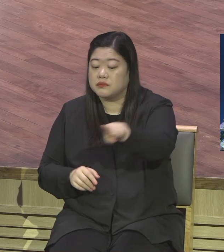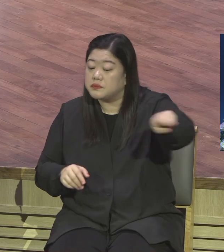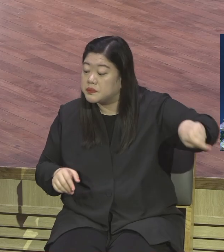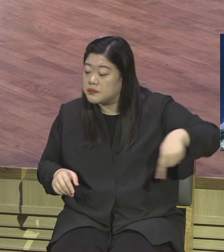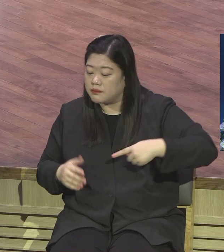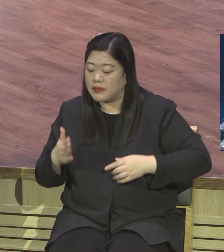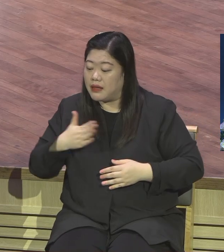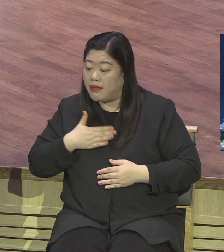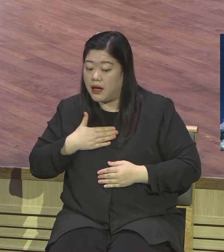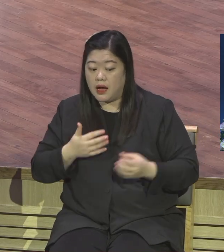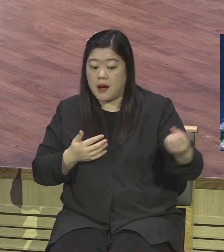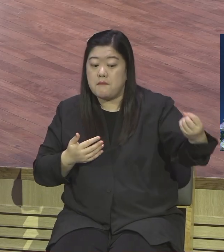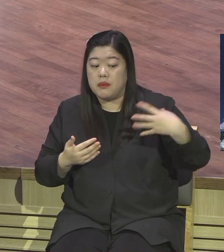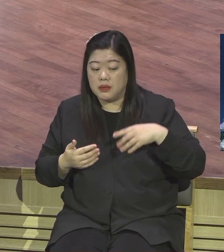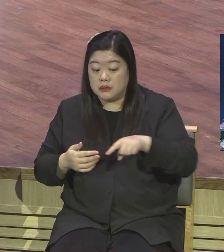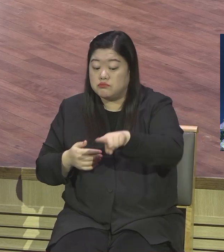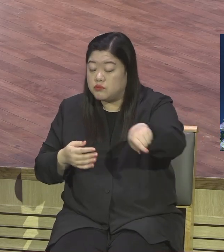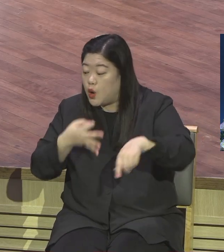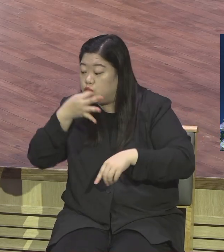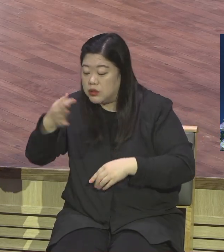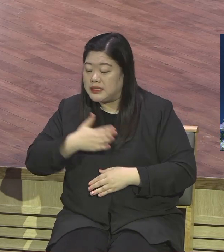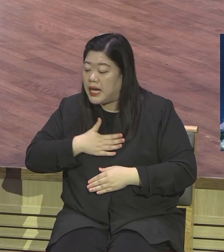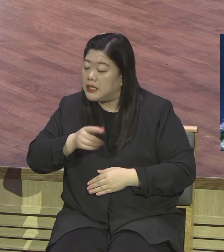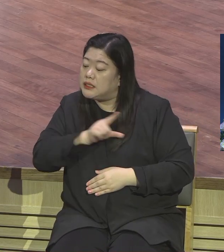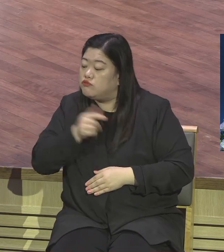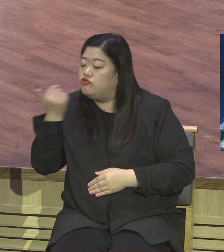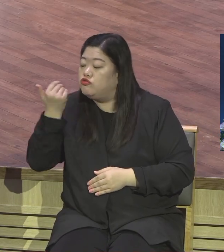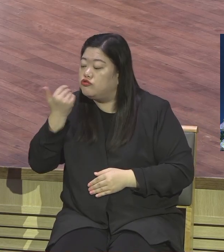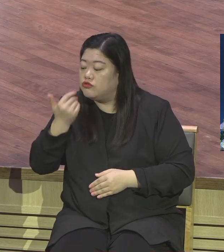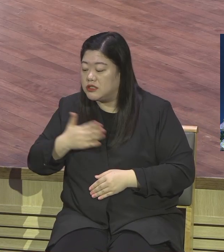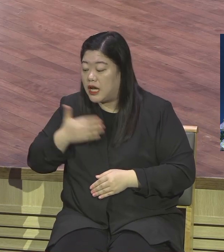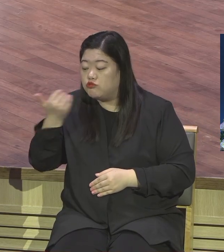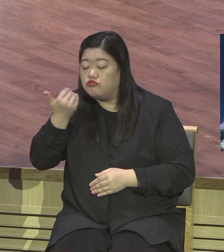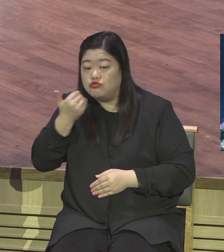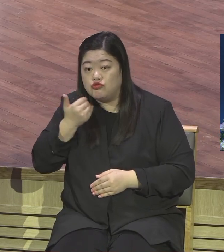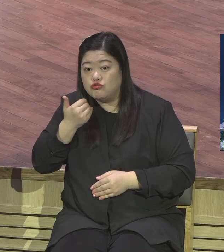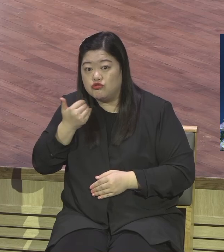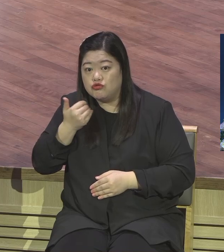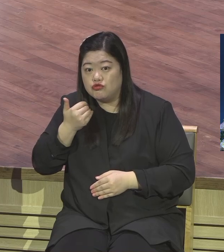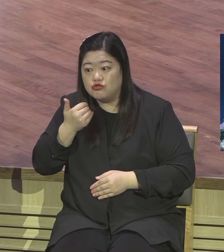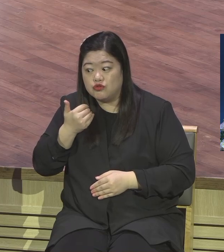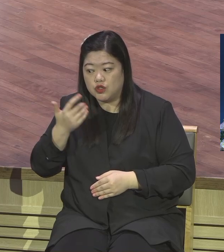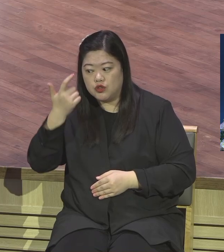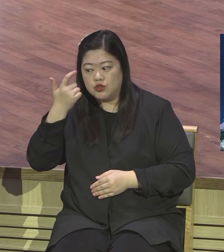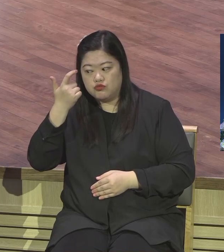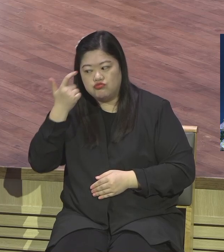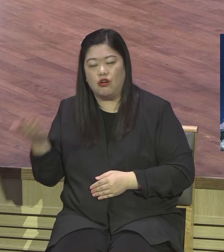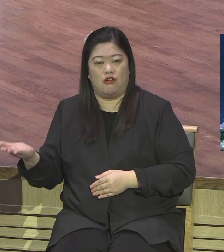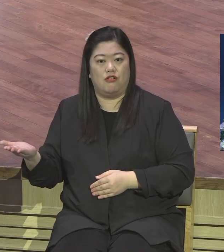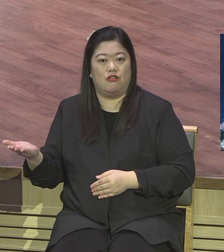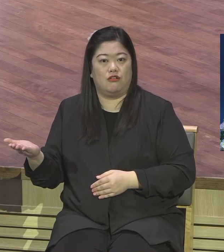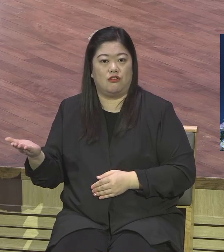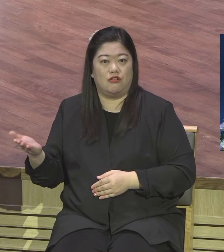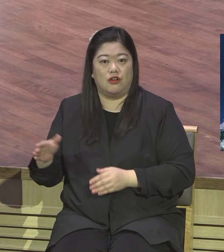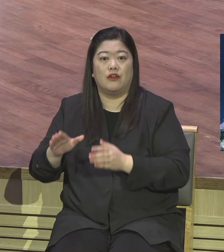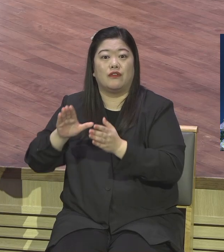이르되 나를 뭐라고 보고 있느냐 이 질문을 했을 때 예수님의 예수님의 공생의 사역의